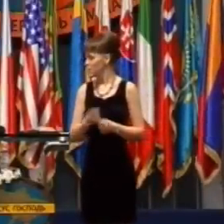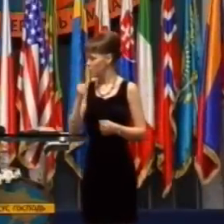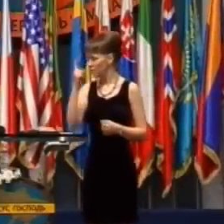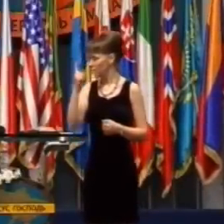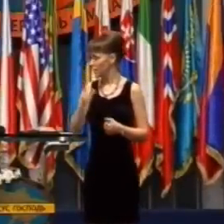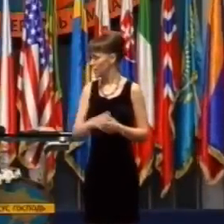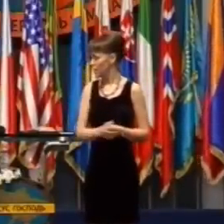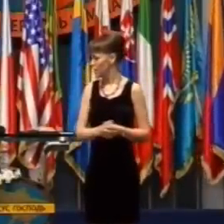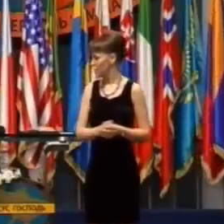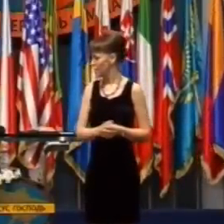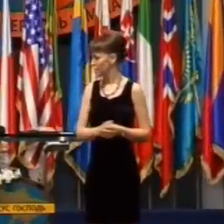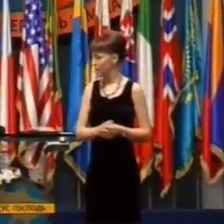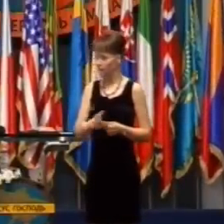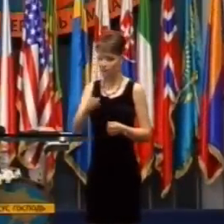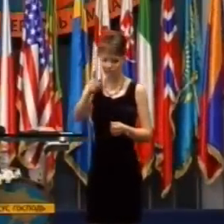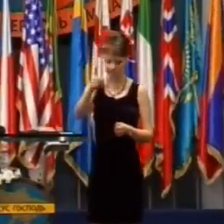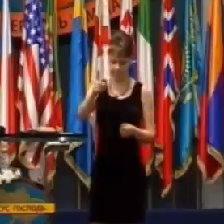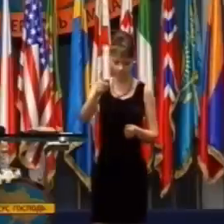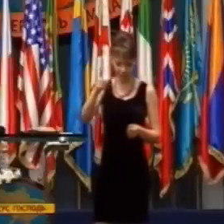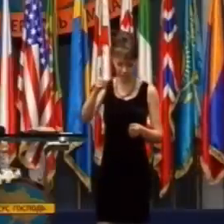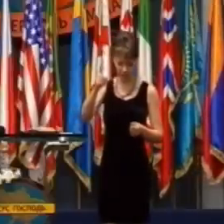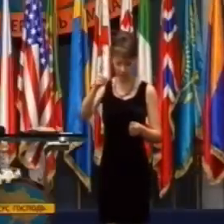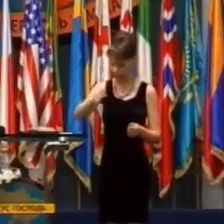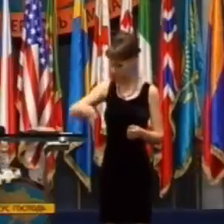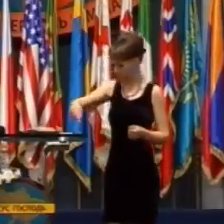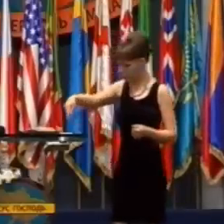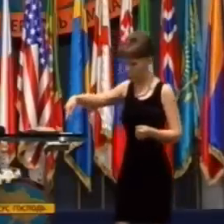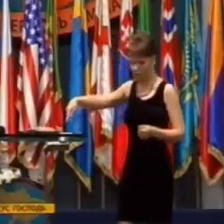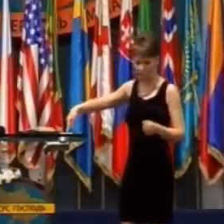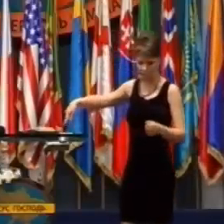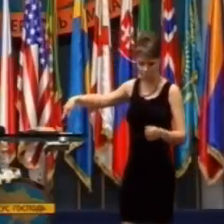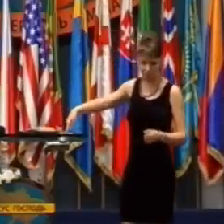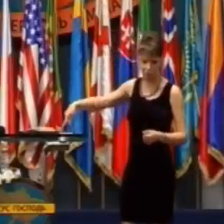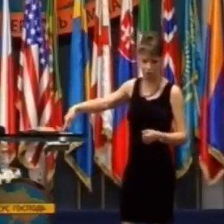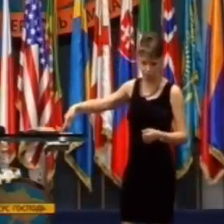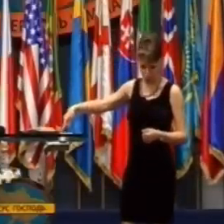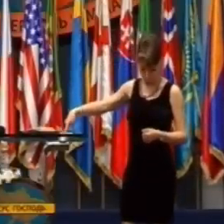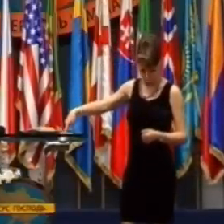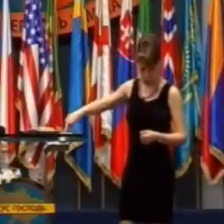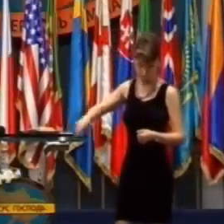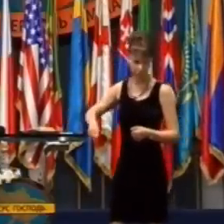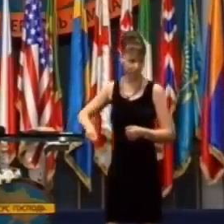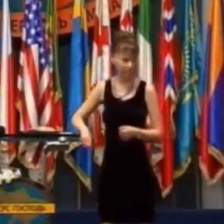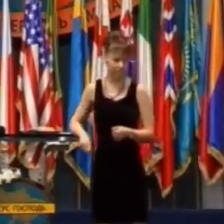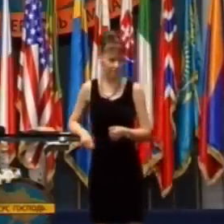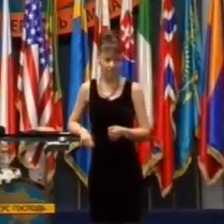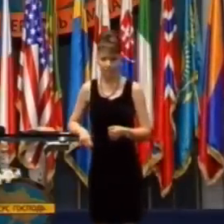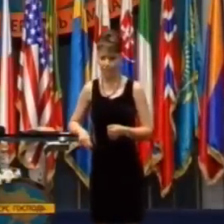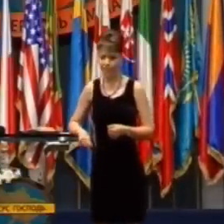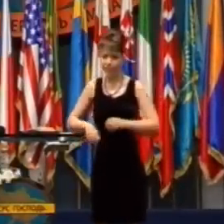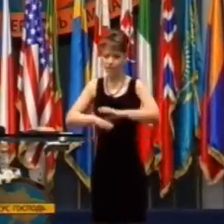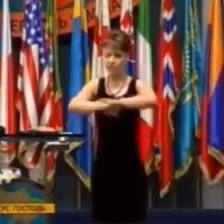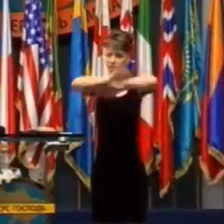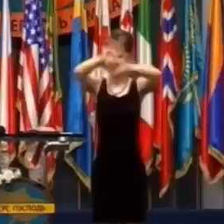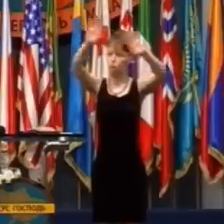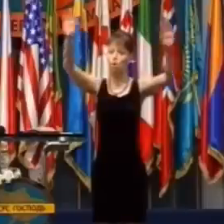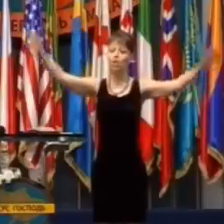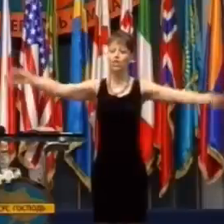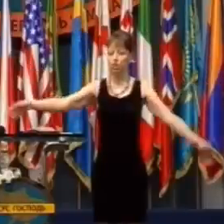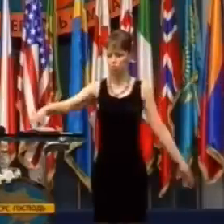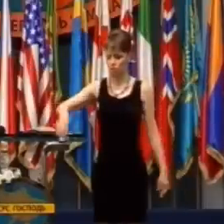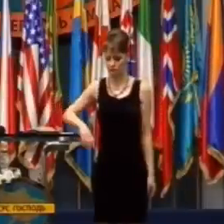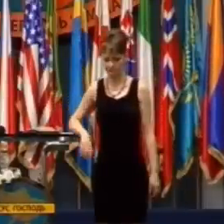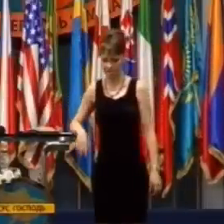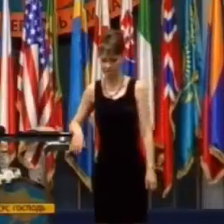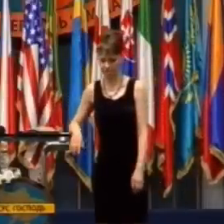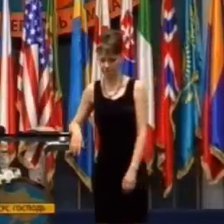človek tiež použije jeden prst a stlačí gombík. A celé mesto